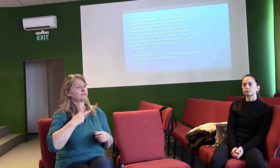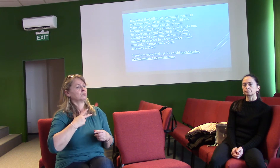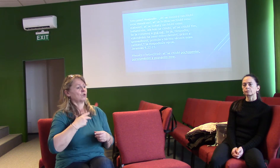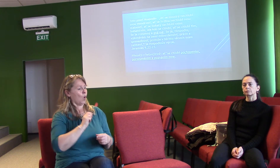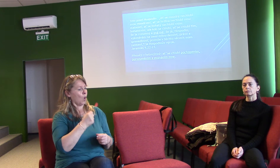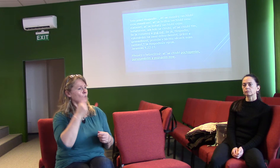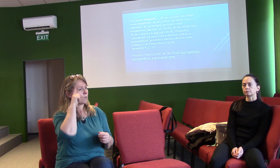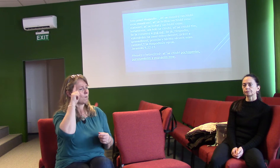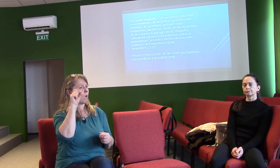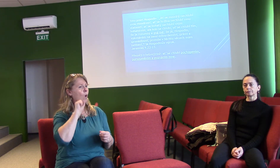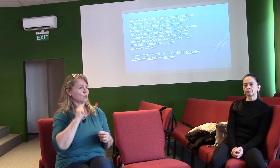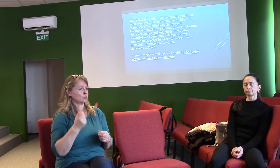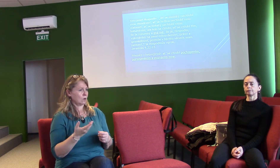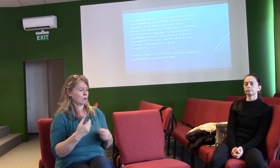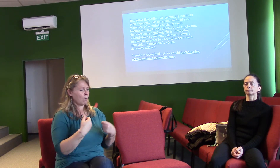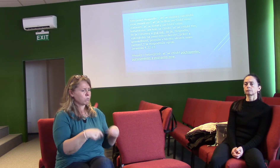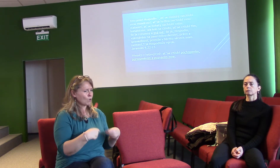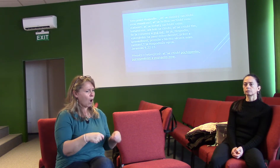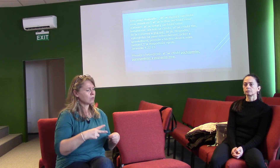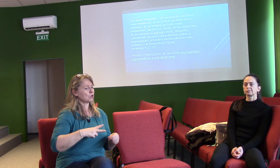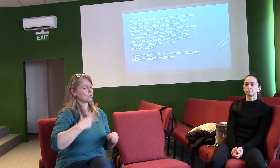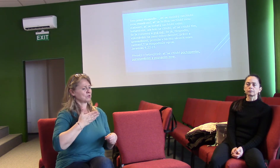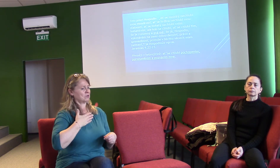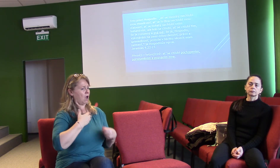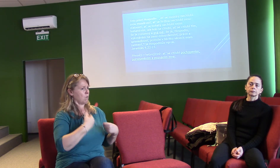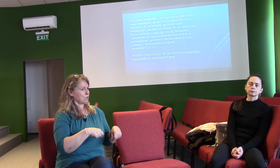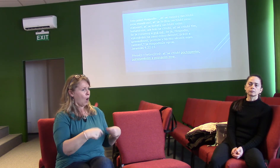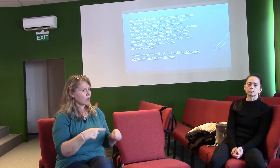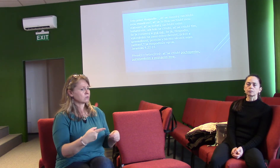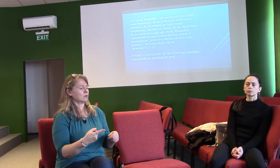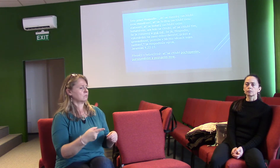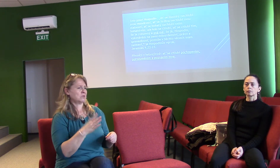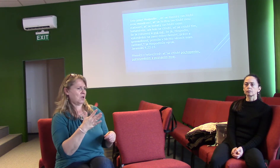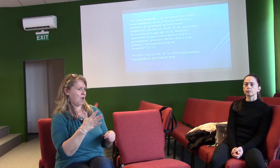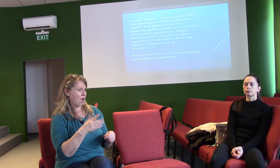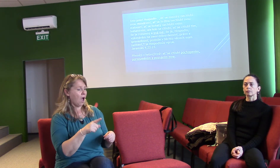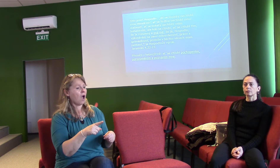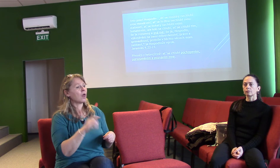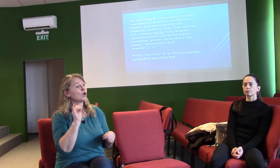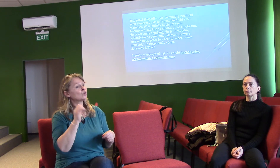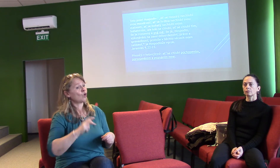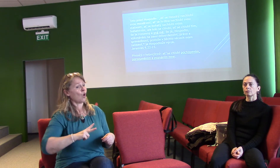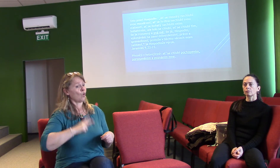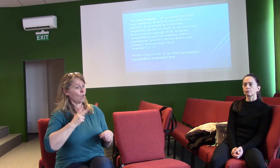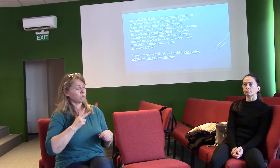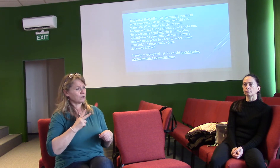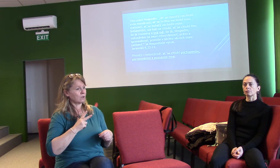ať se bohatý nechlobí svým bohatstvím, ale kdo se chlobí, ať se chlobí tím, že je rozumný a známě,